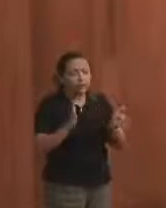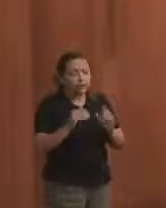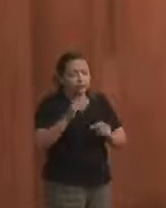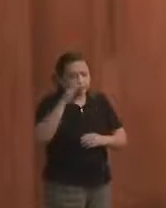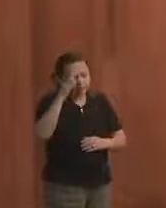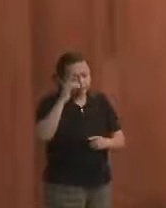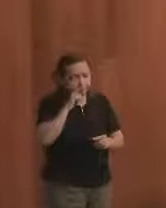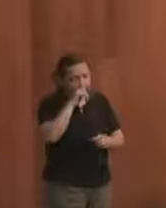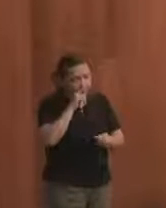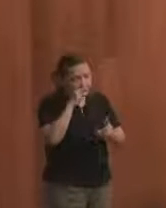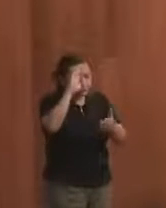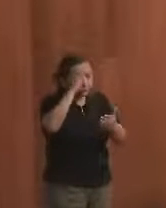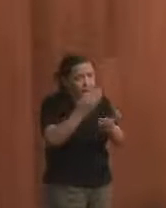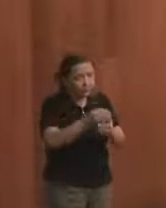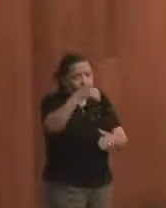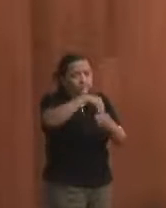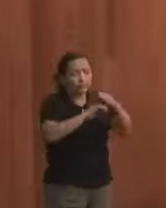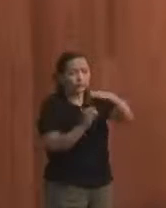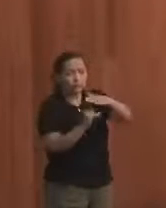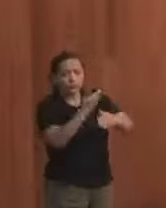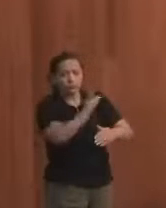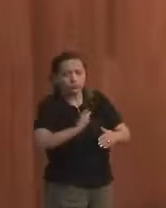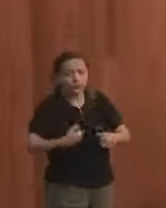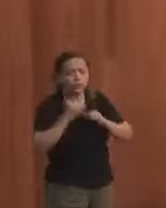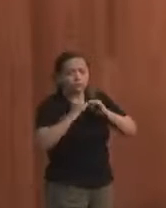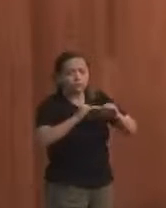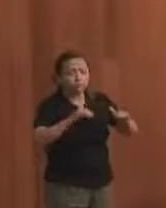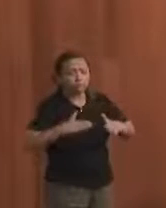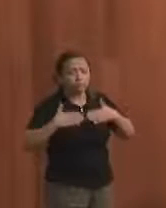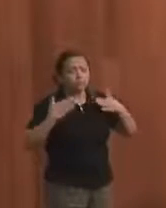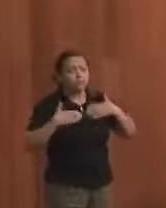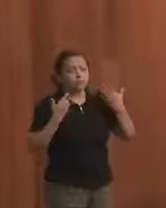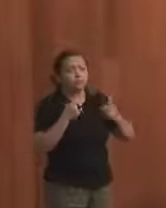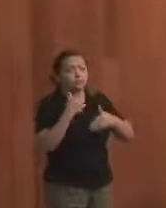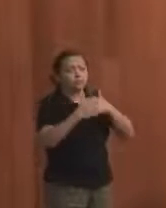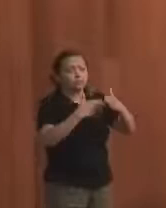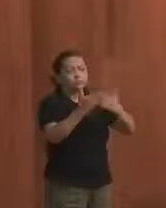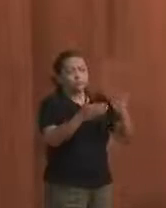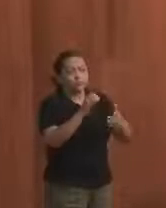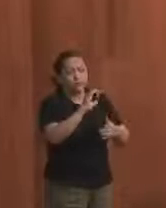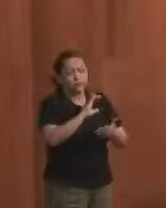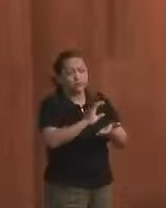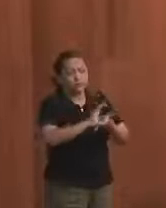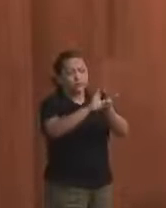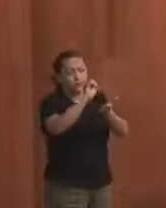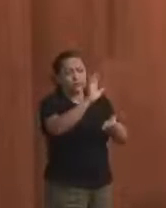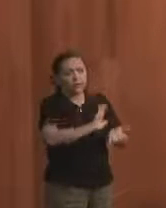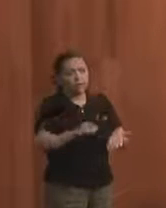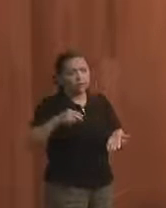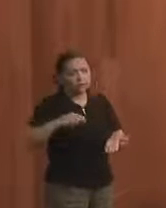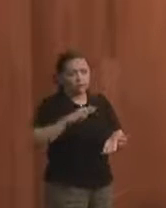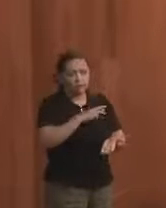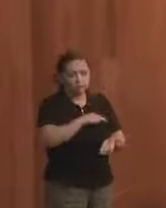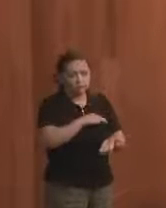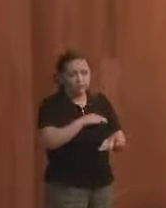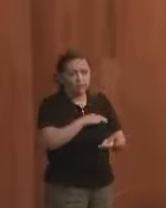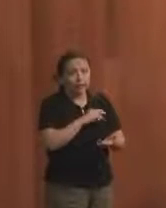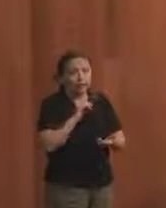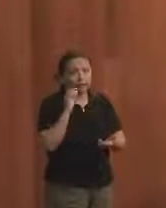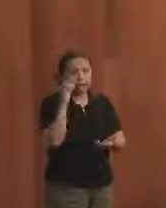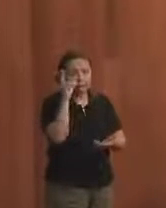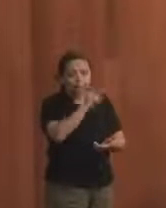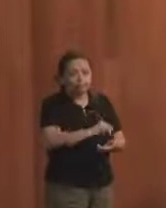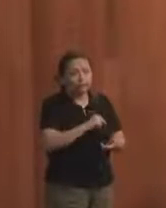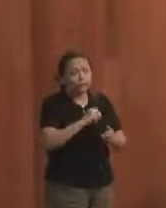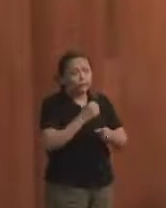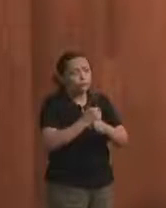confiança nas instituições públicas, a informação abala os avanços obtidos no CNJ. É inegável que, nos últimos anos,